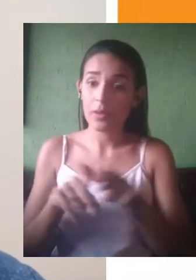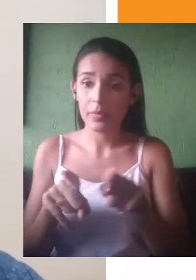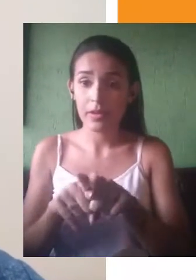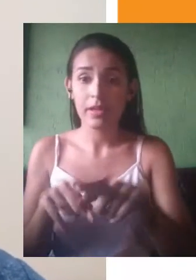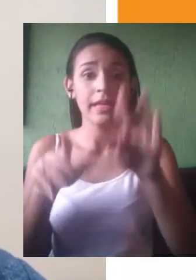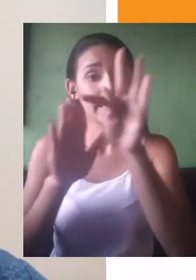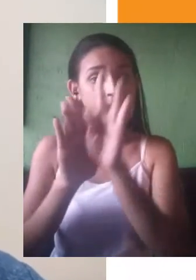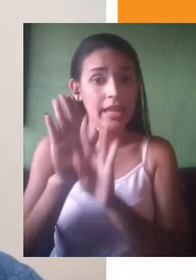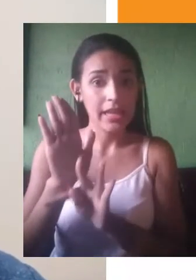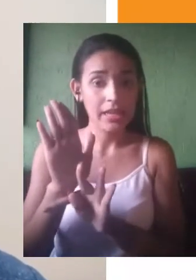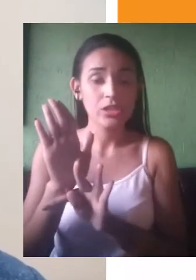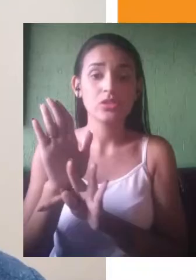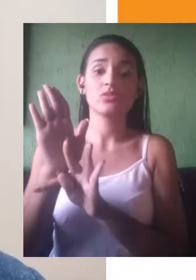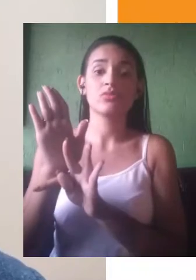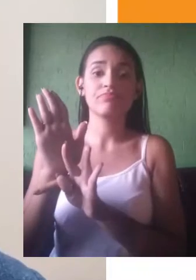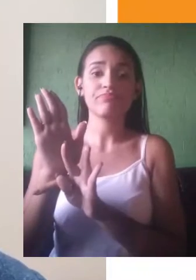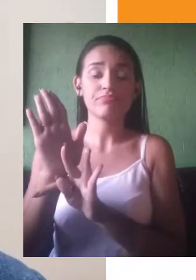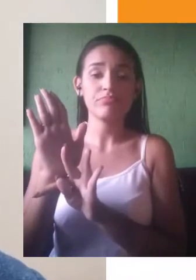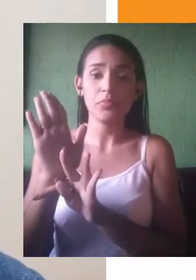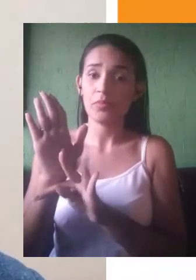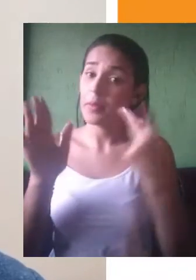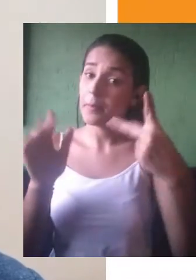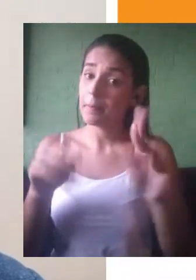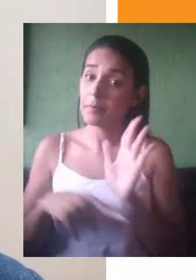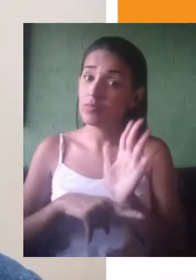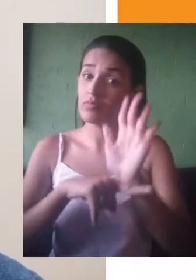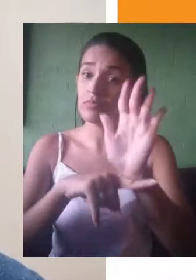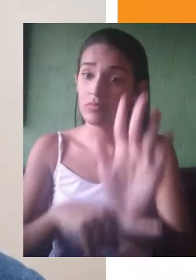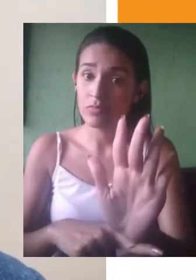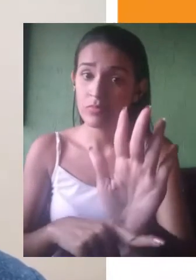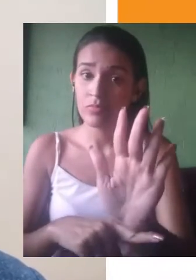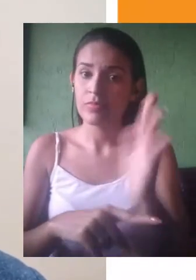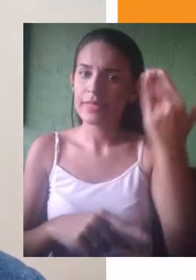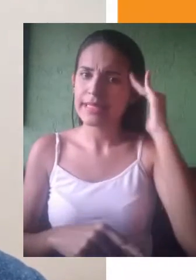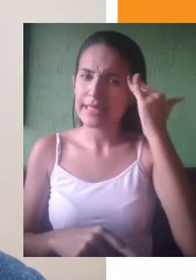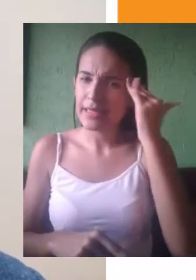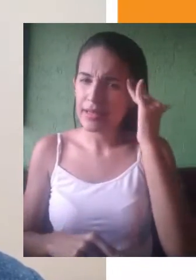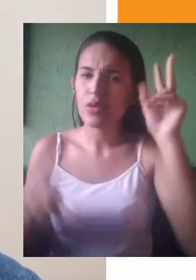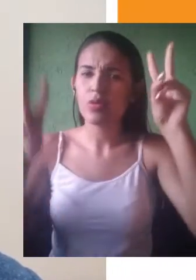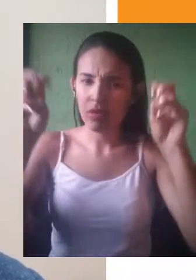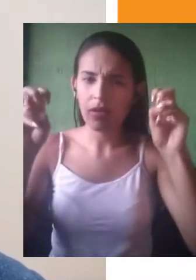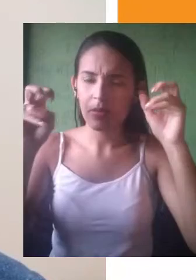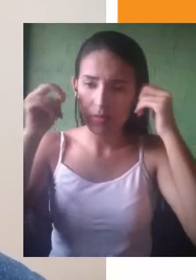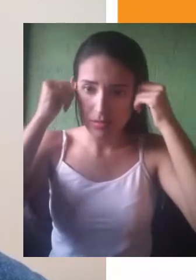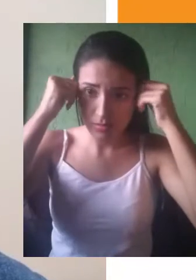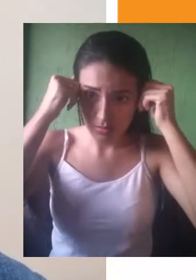inseguro diante de um tema de redação é muito comum. E é por isso mesmo que os principais vestibulares